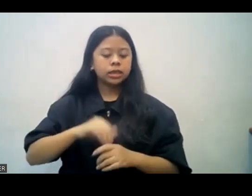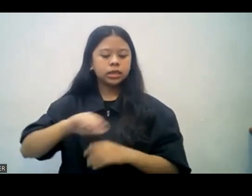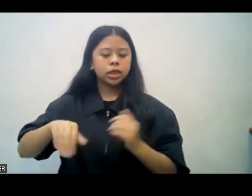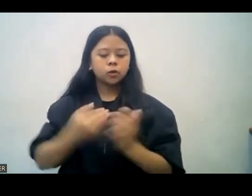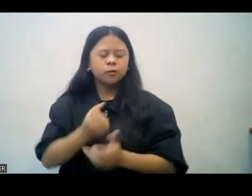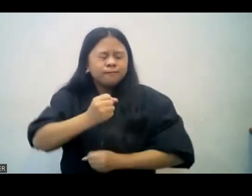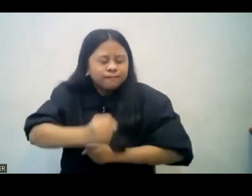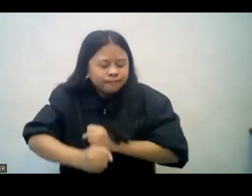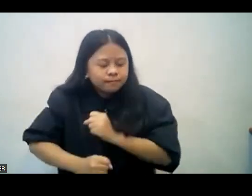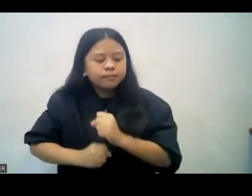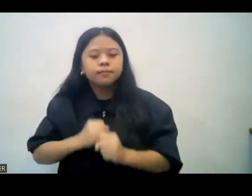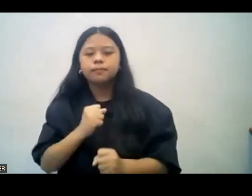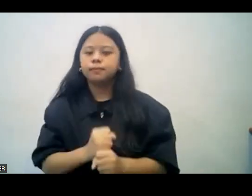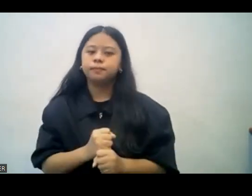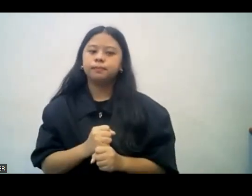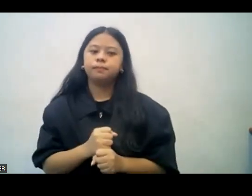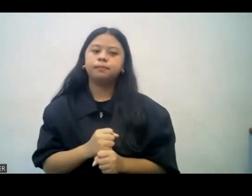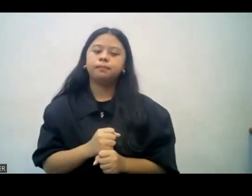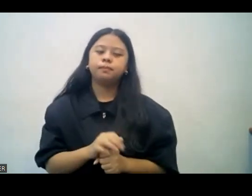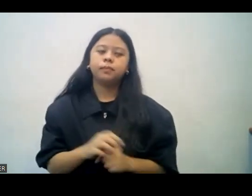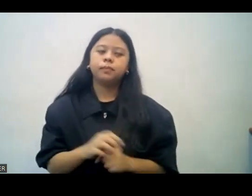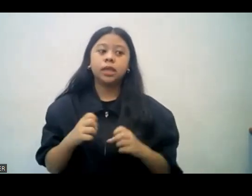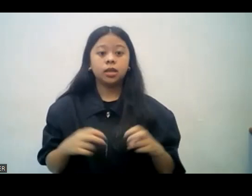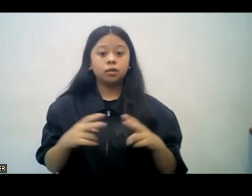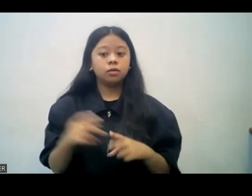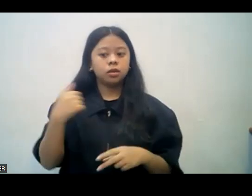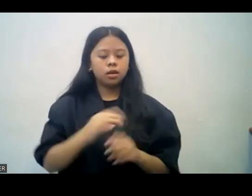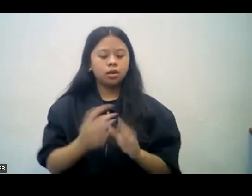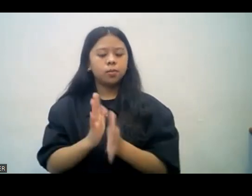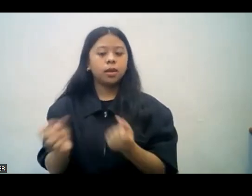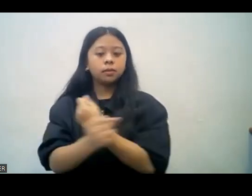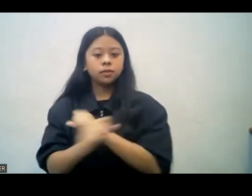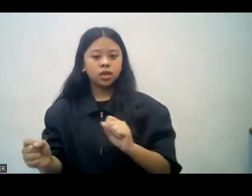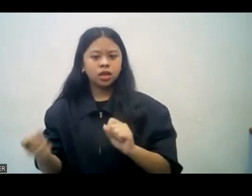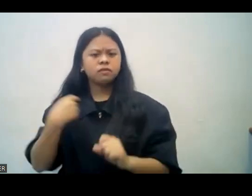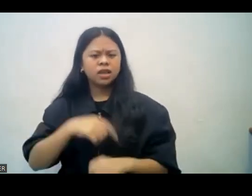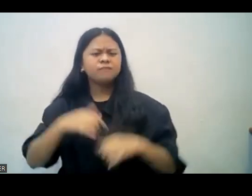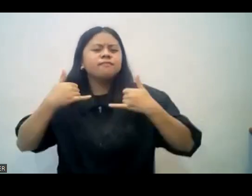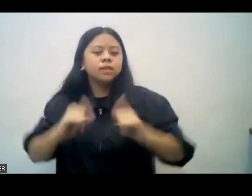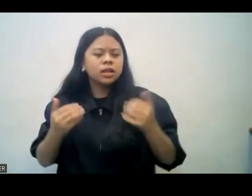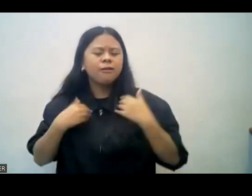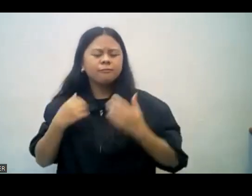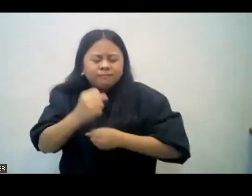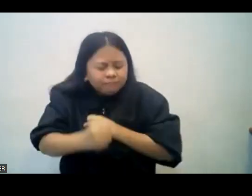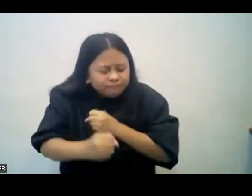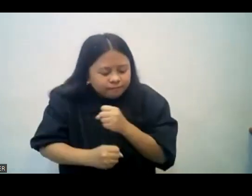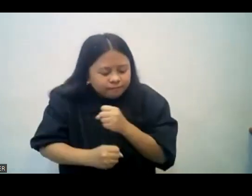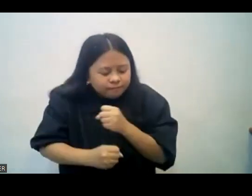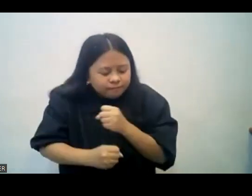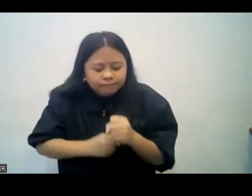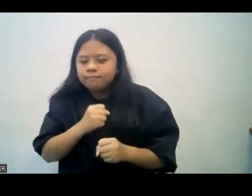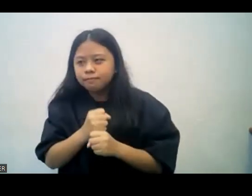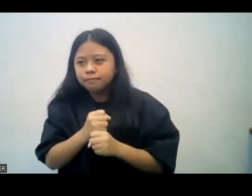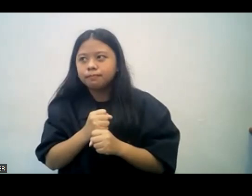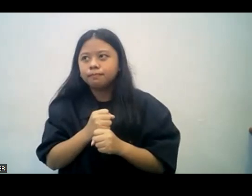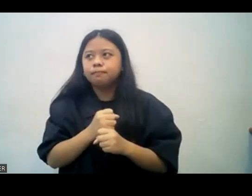inaaliw niya tayo sa lahat ng ating mga kapigatian. Even though we get salvation, we still have a tribulation. Kaya kahit na tayo po ay ligtas na, meron pa